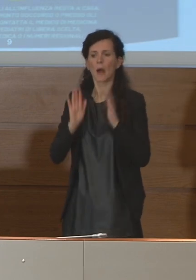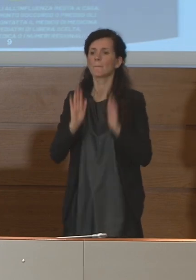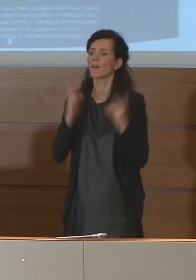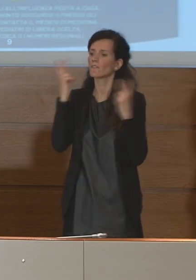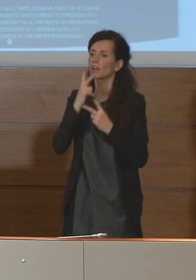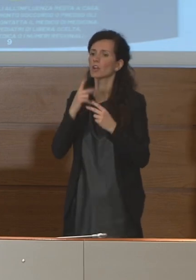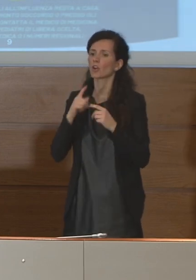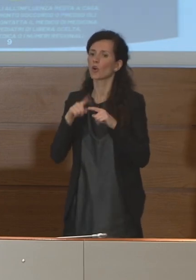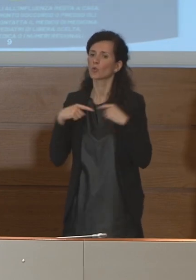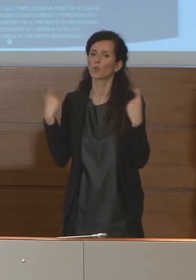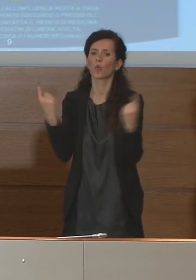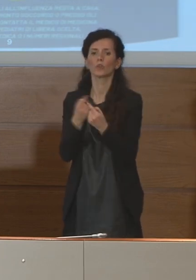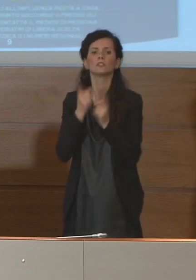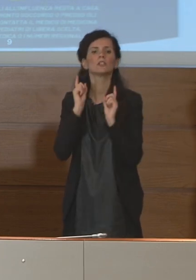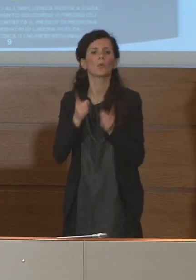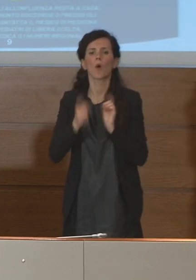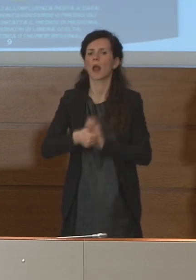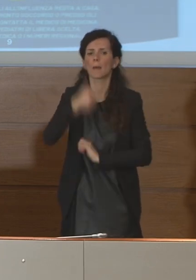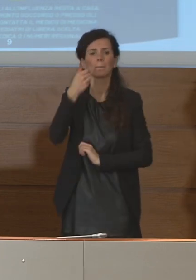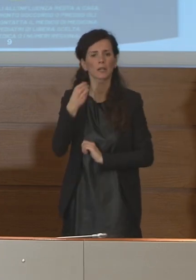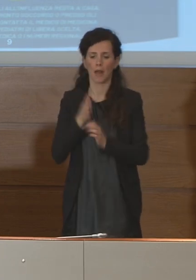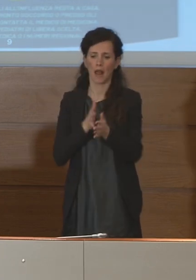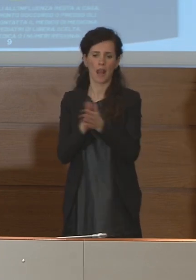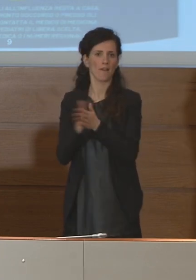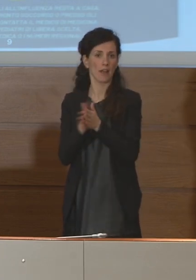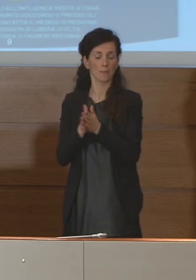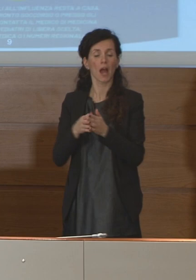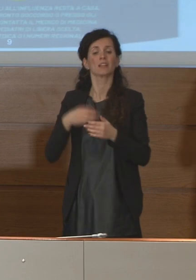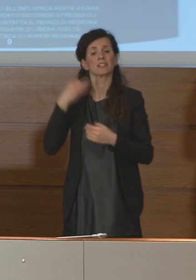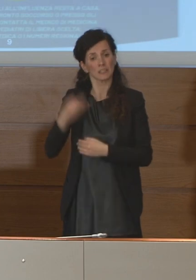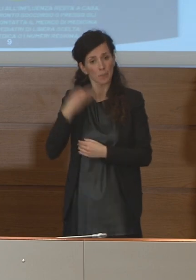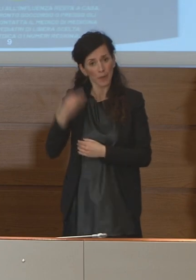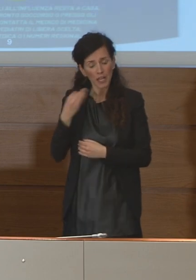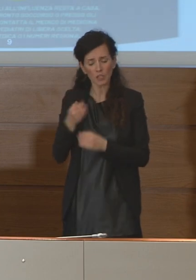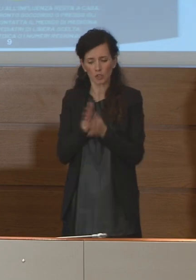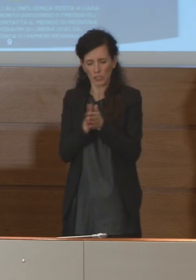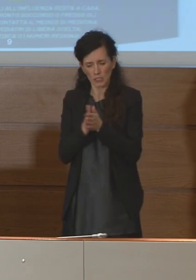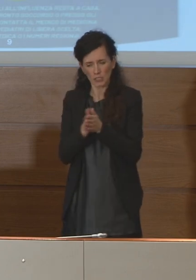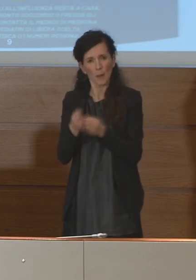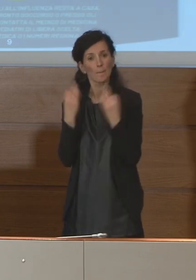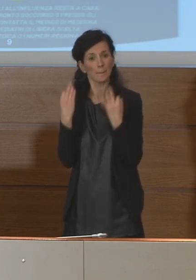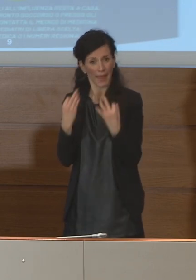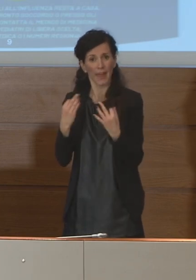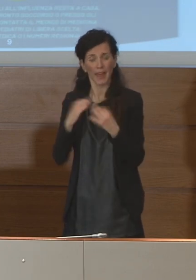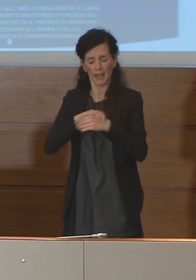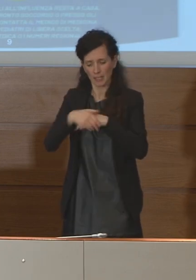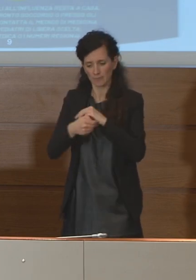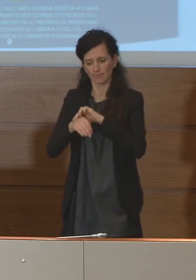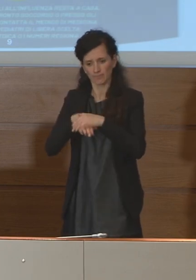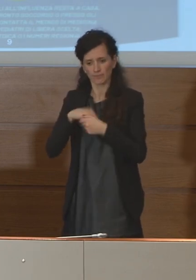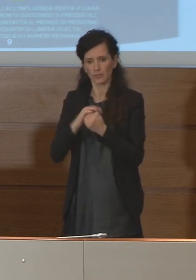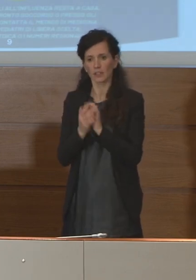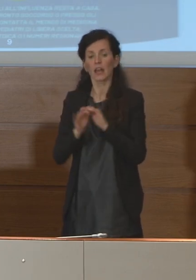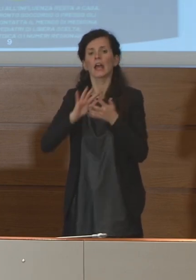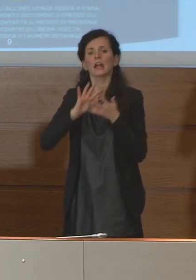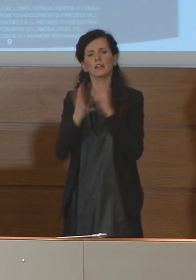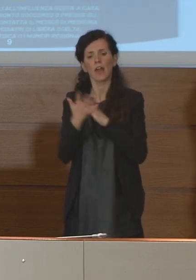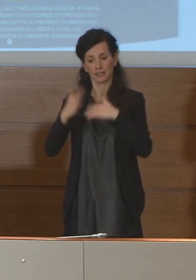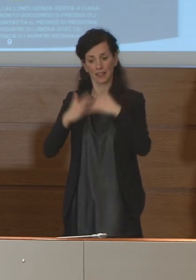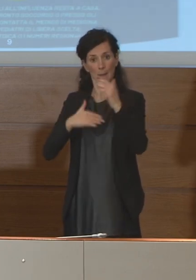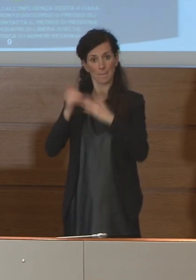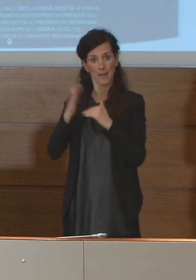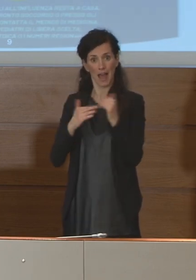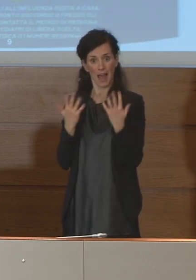migliore è il lavaggio delle mani quindi lavarci le mani spesso sistematicamente con attenzione è la miglior garanzia per fare in modo che le nostre mani